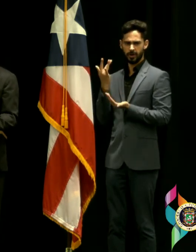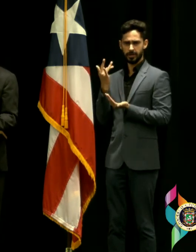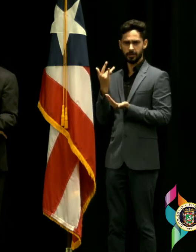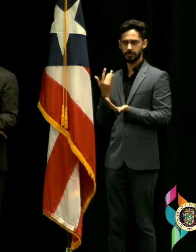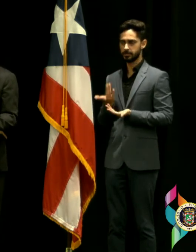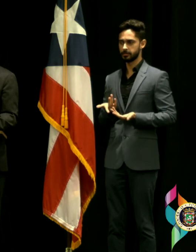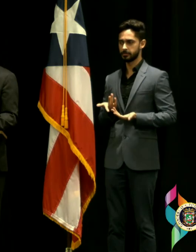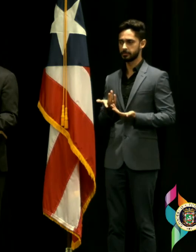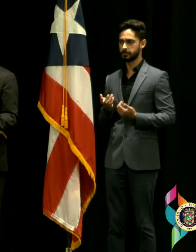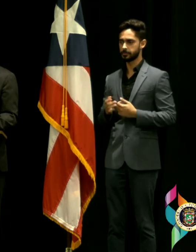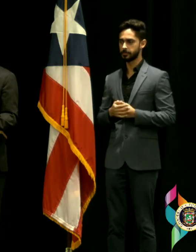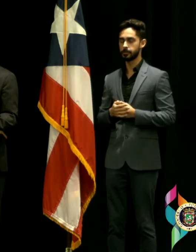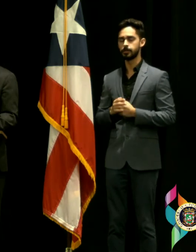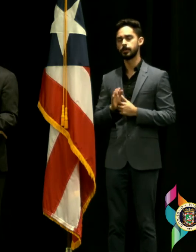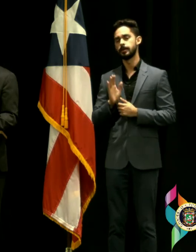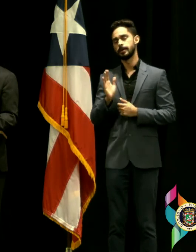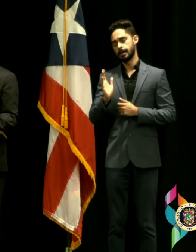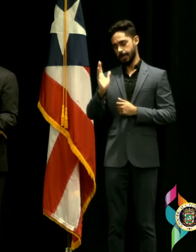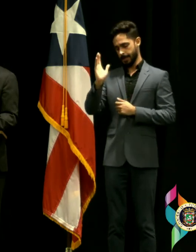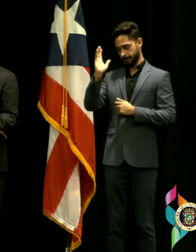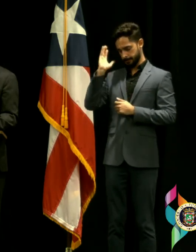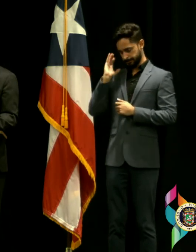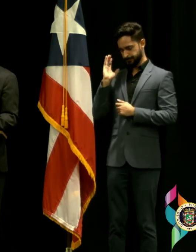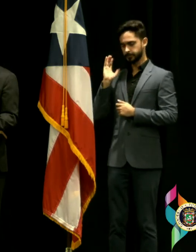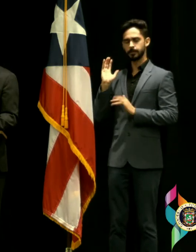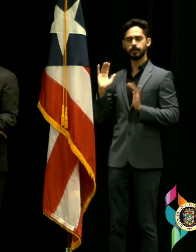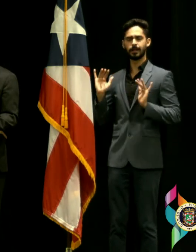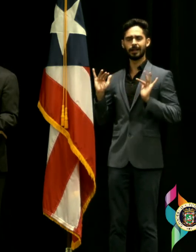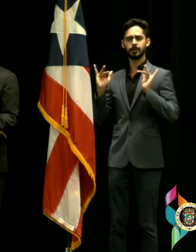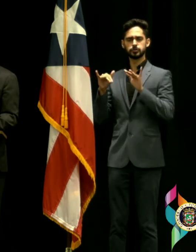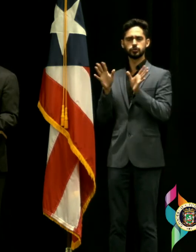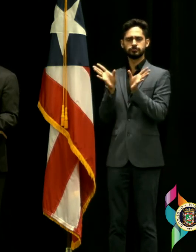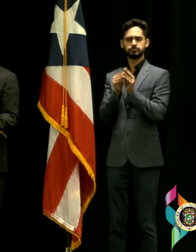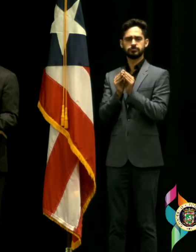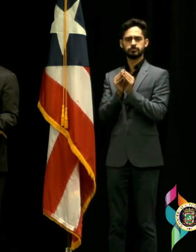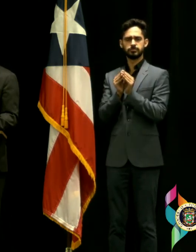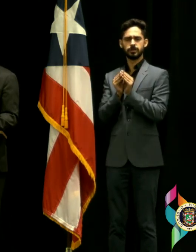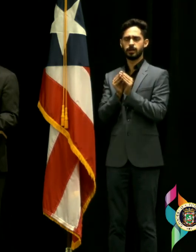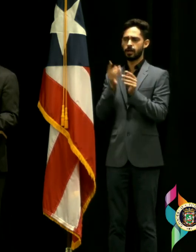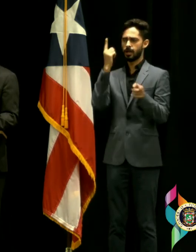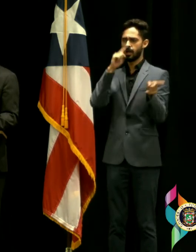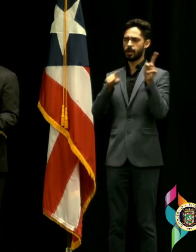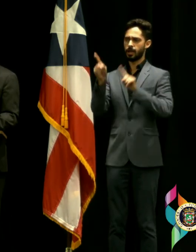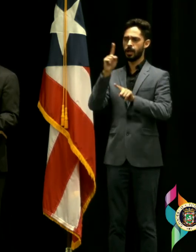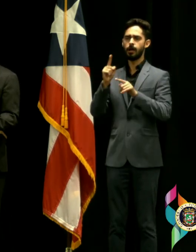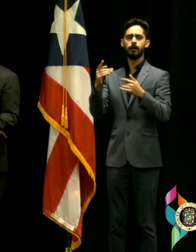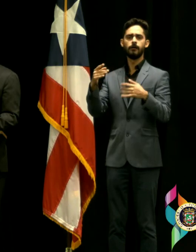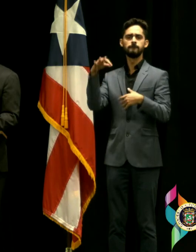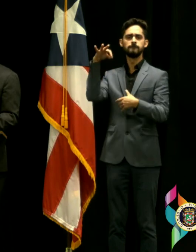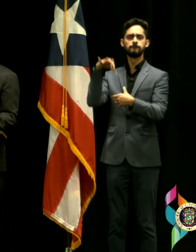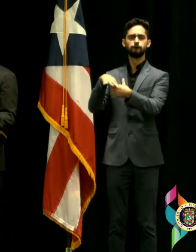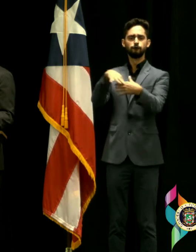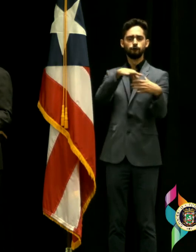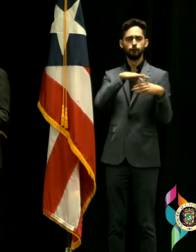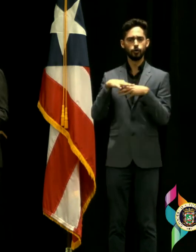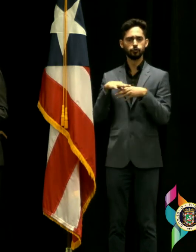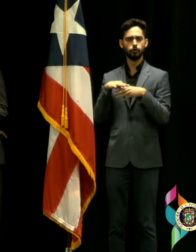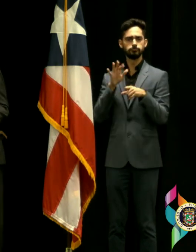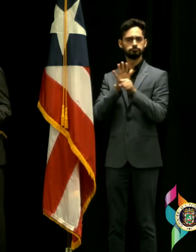al final de la sesión ordinaria de la asamblea legislativa es que tenía los votos y que fue por cuestiones de